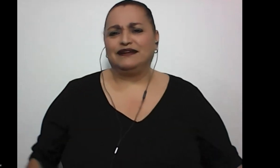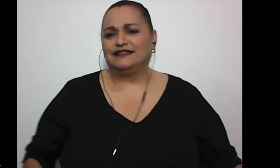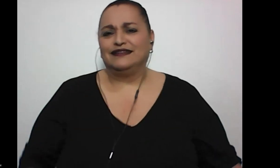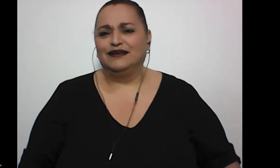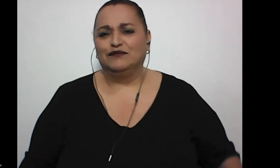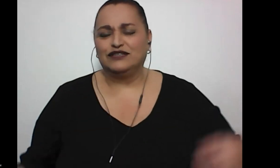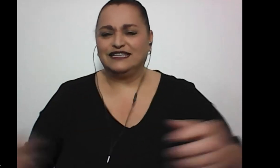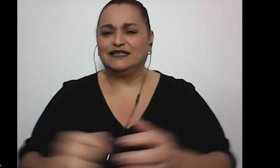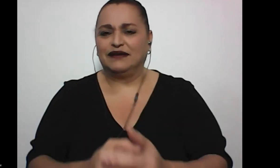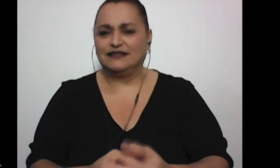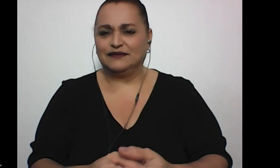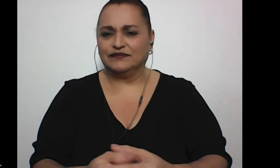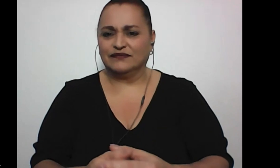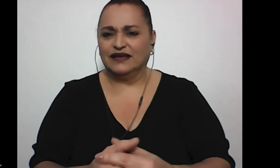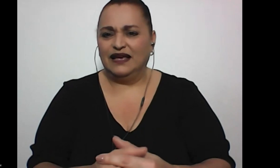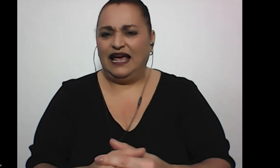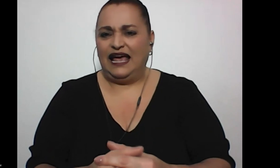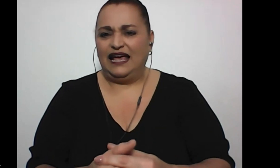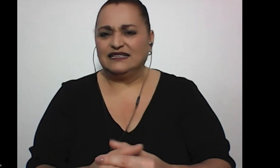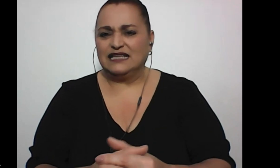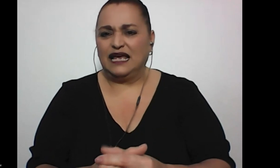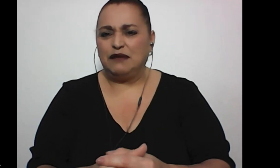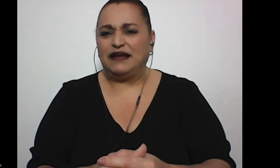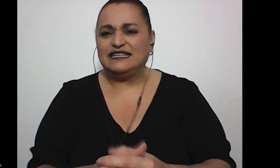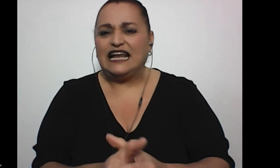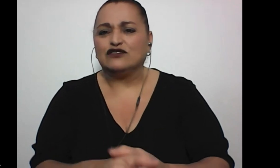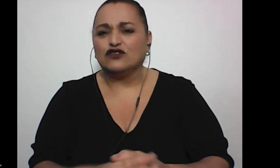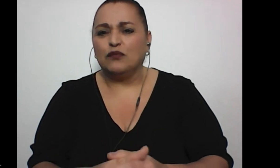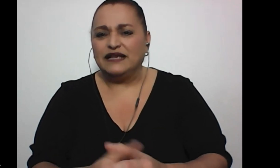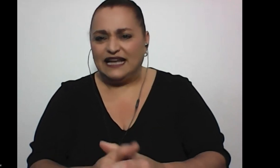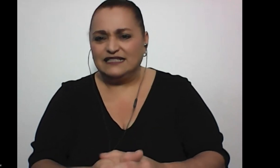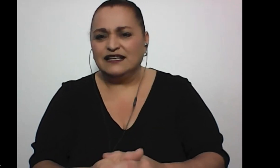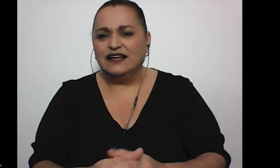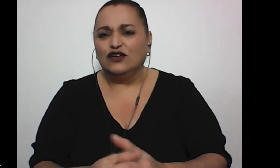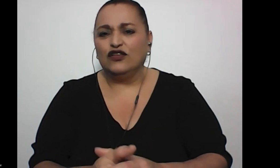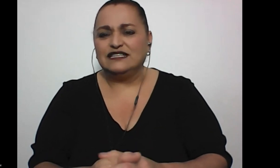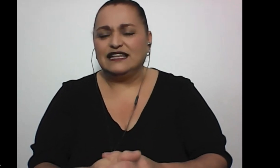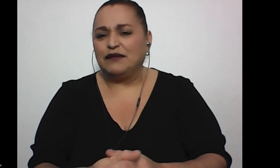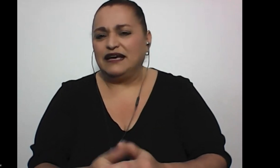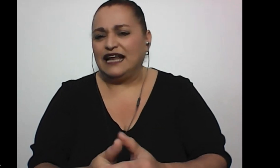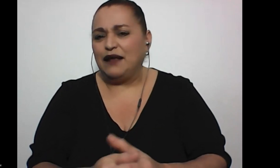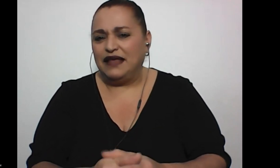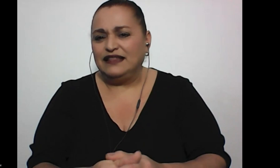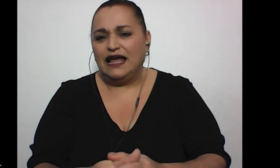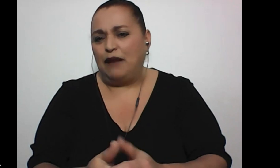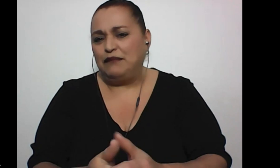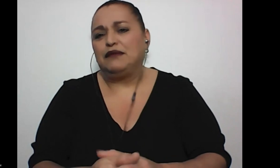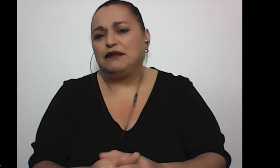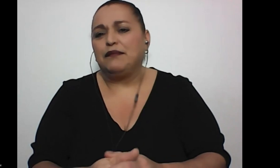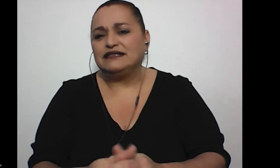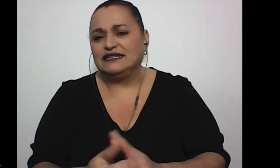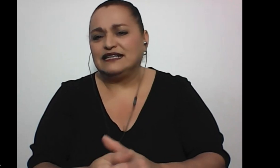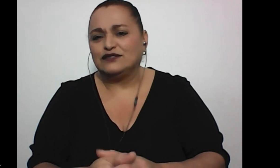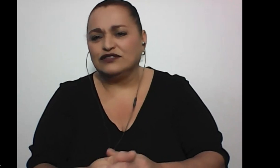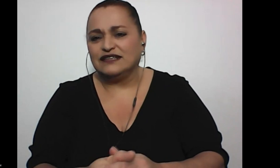Muchísimas, muchísimas. Este, me parece que las dos compañeras lo dicen también claramente, a mí